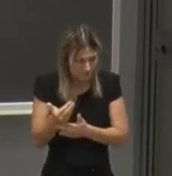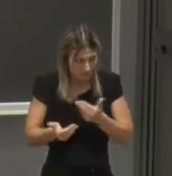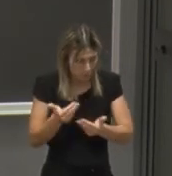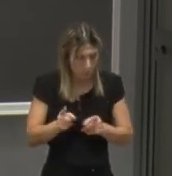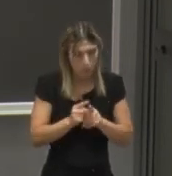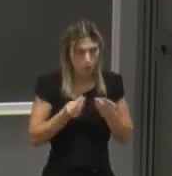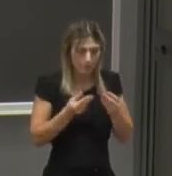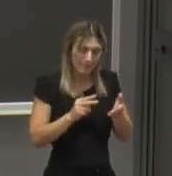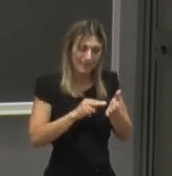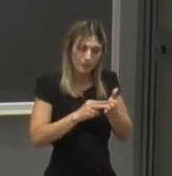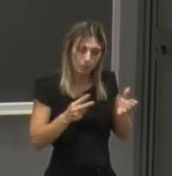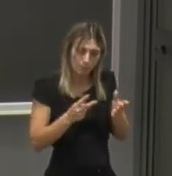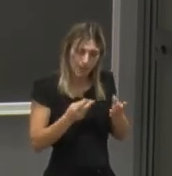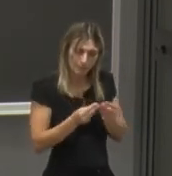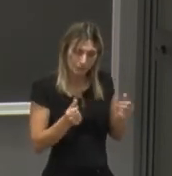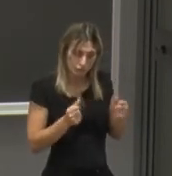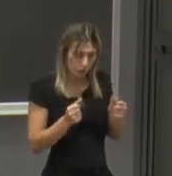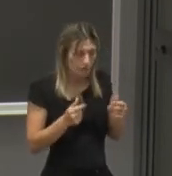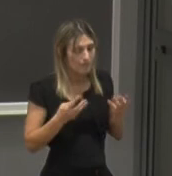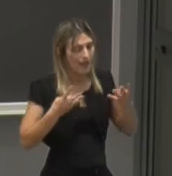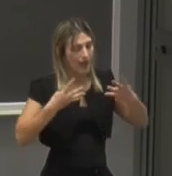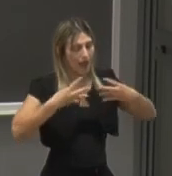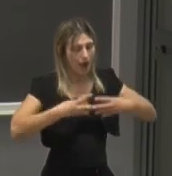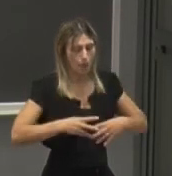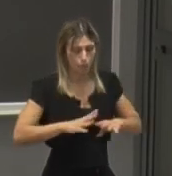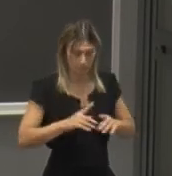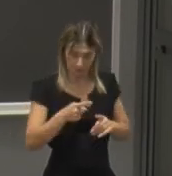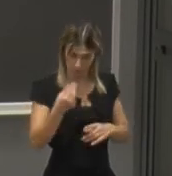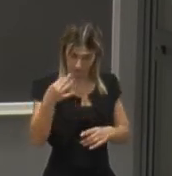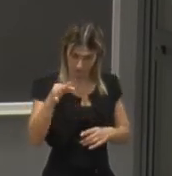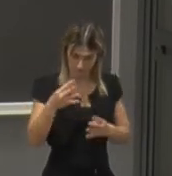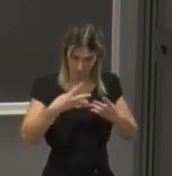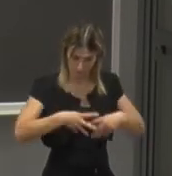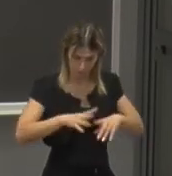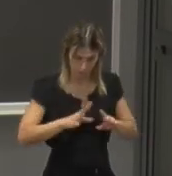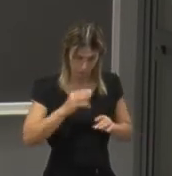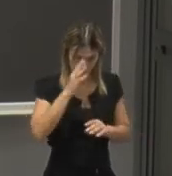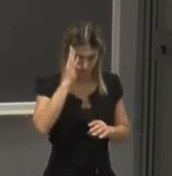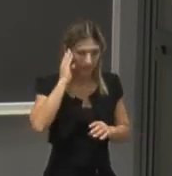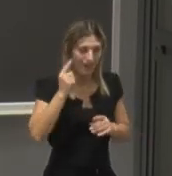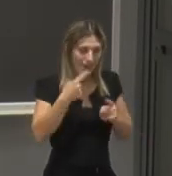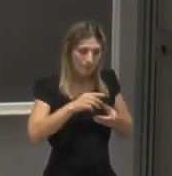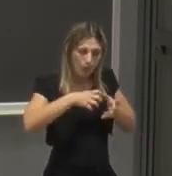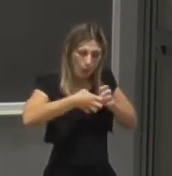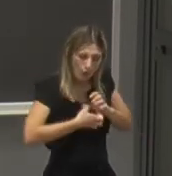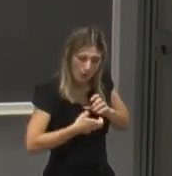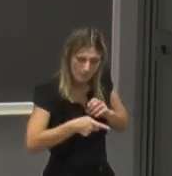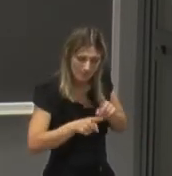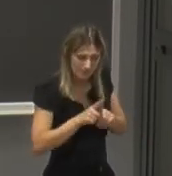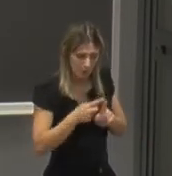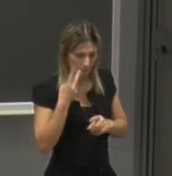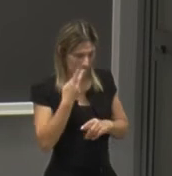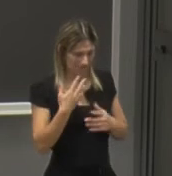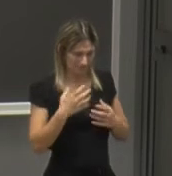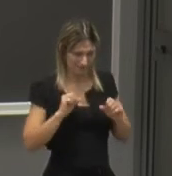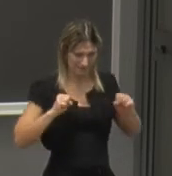risolvere i problemi in modo automatico e ovviamente efficiente quindi la complessità non è un termine quale